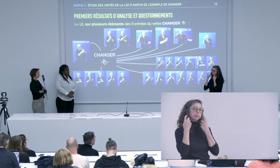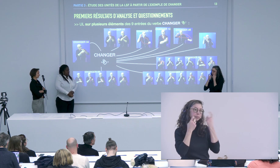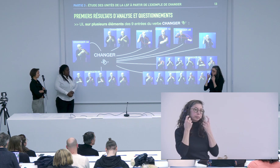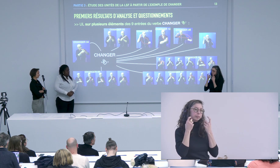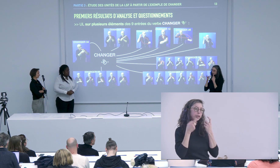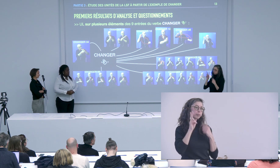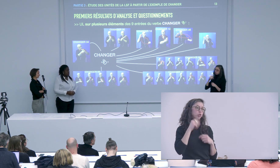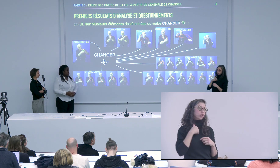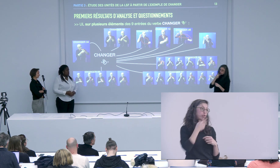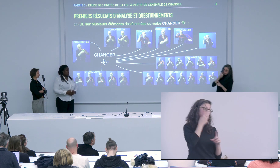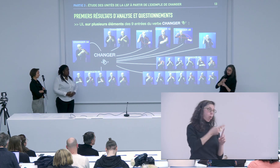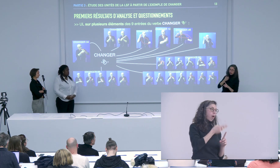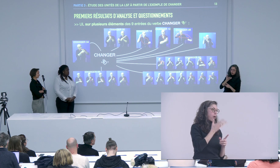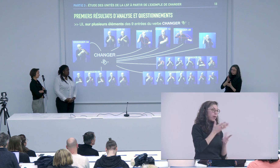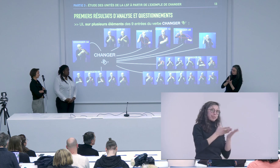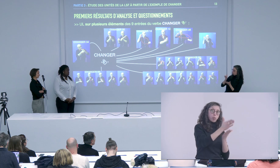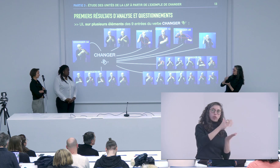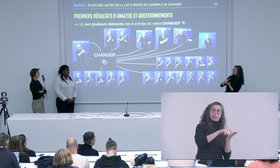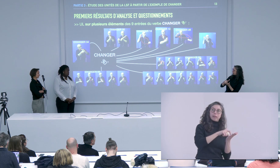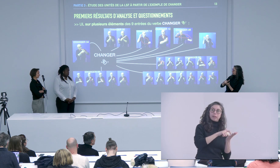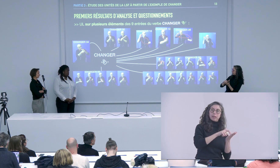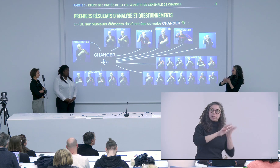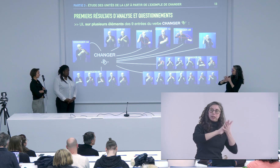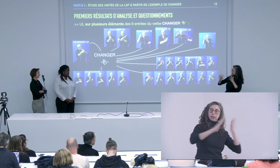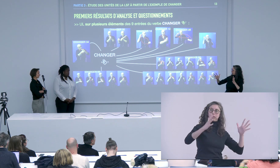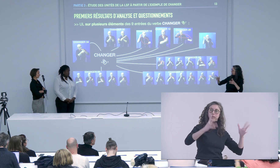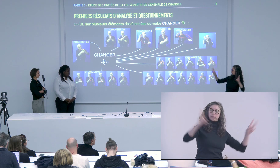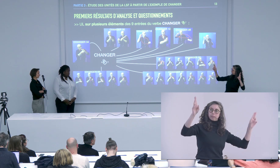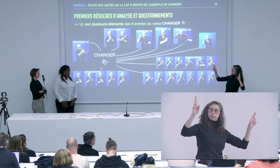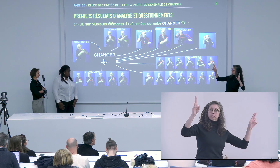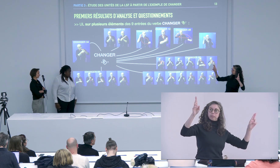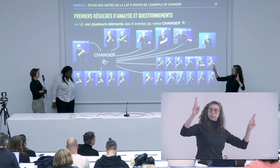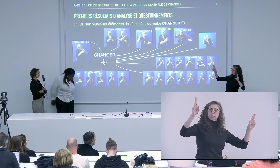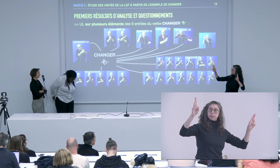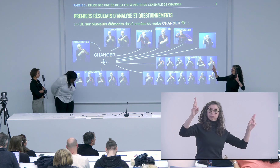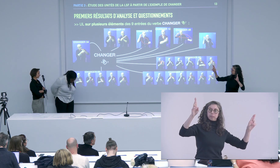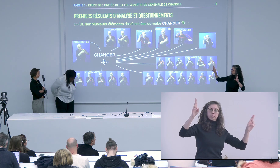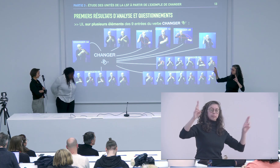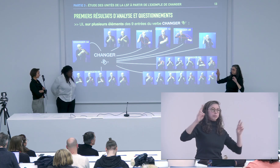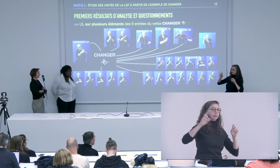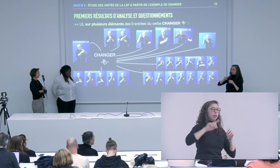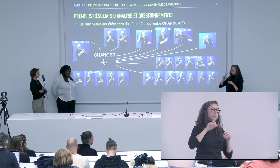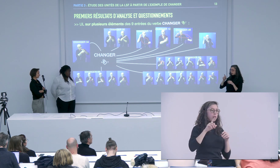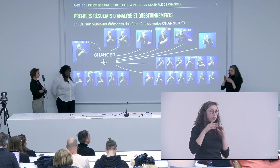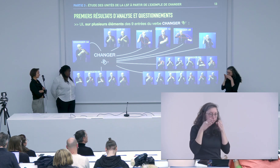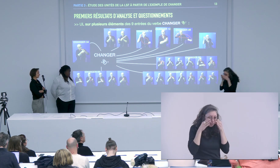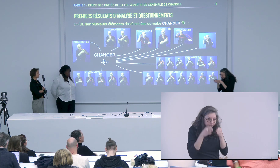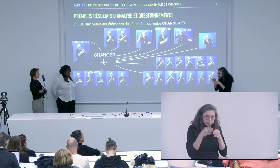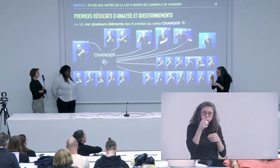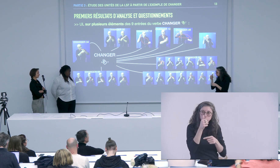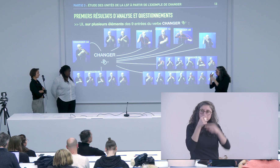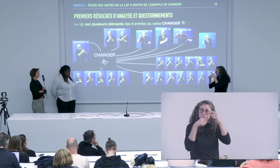mais c'est vrai que ce qui m'intéressait c'était vraiment plutôt la sémantique dans le contexte